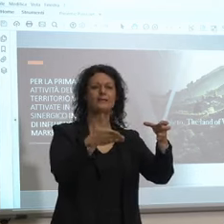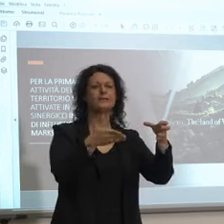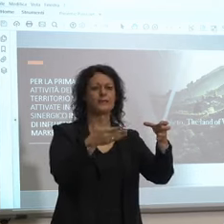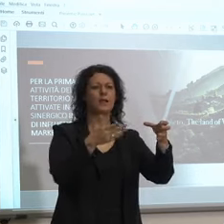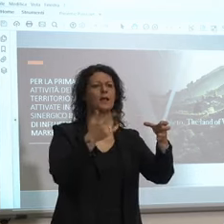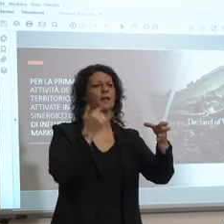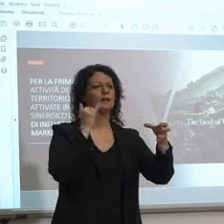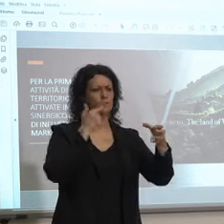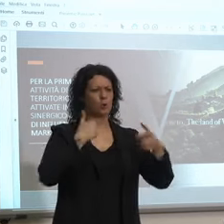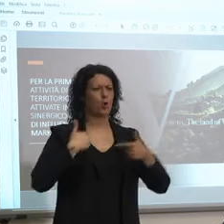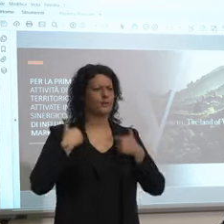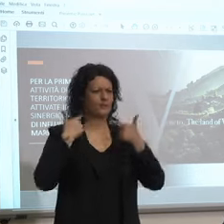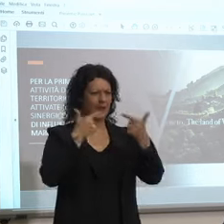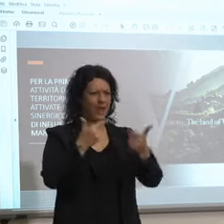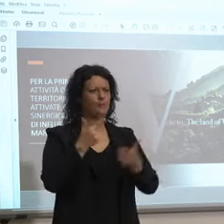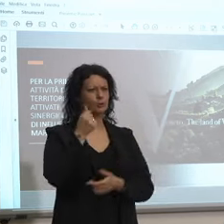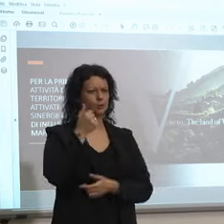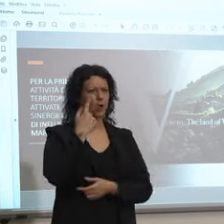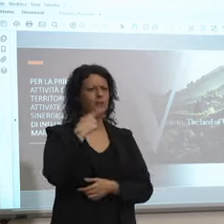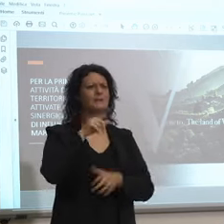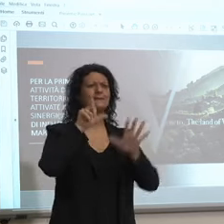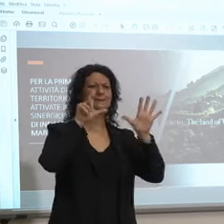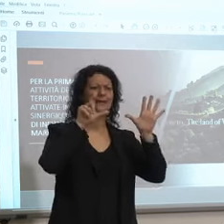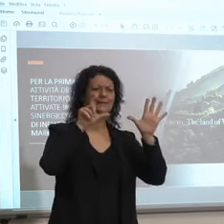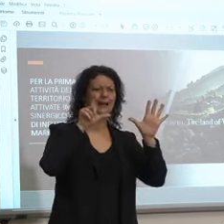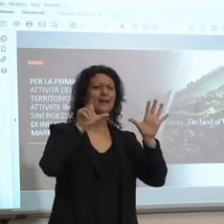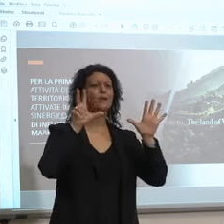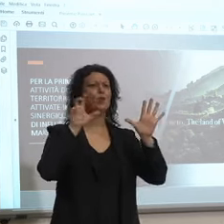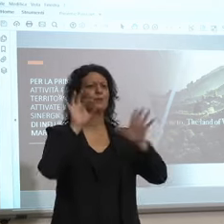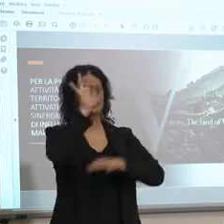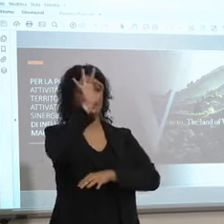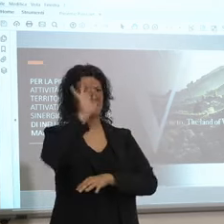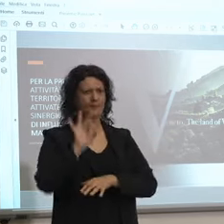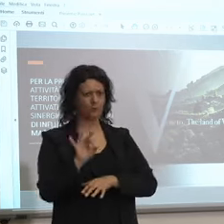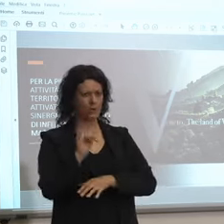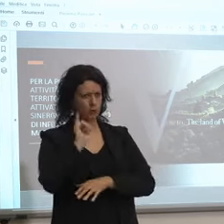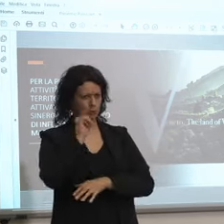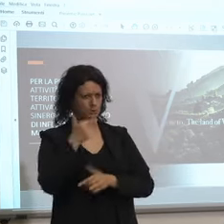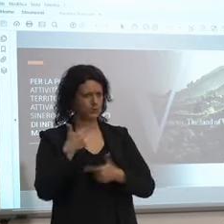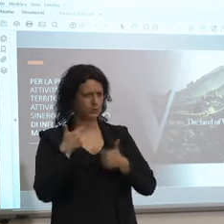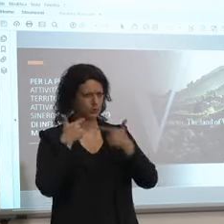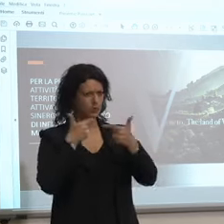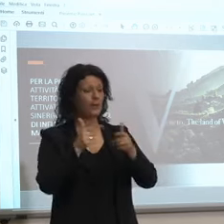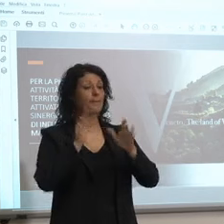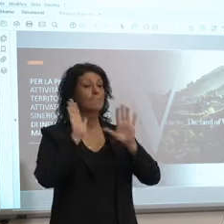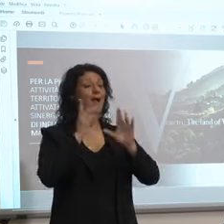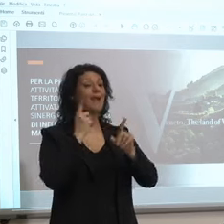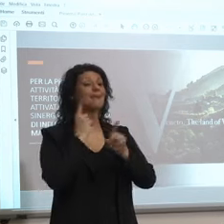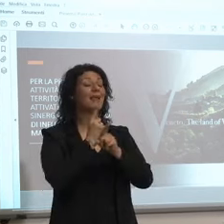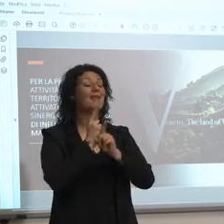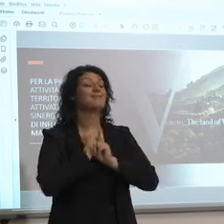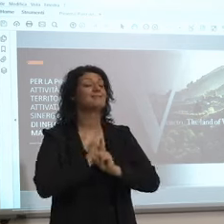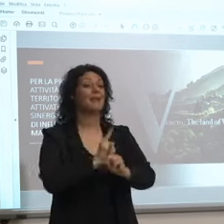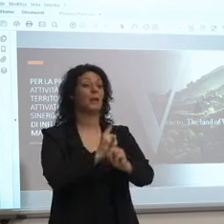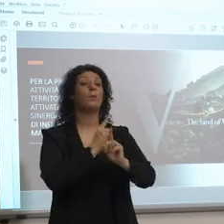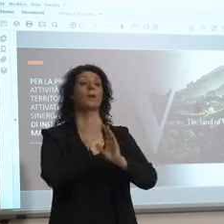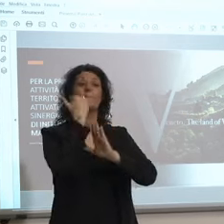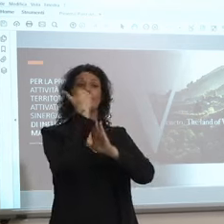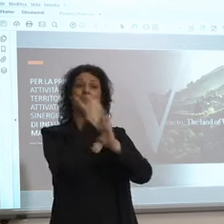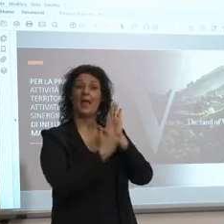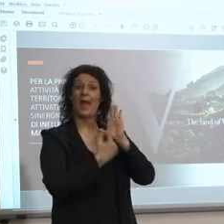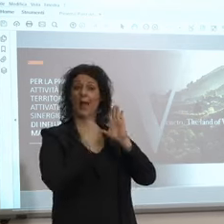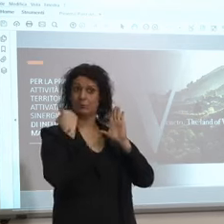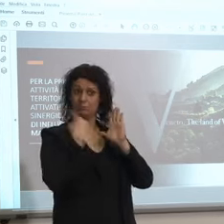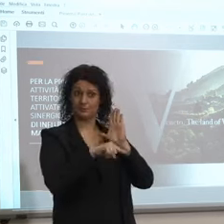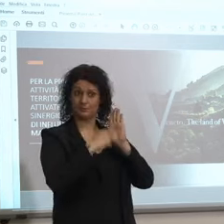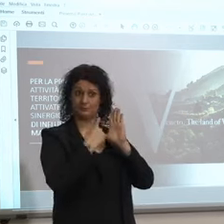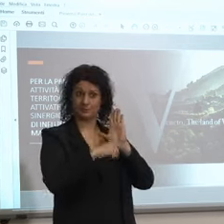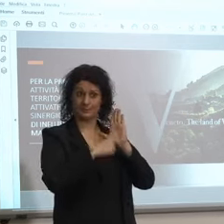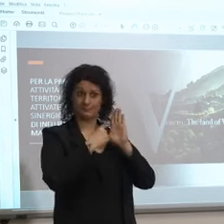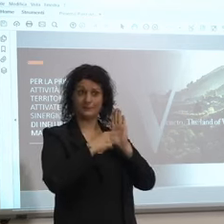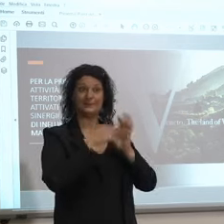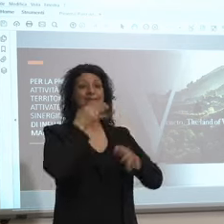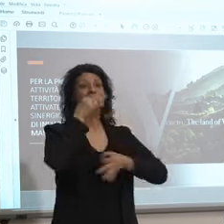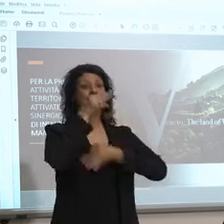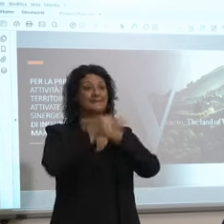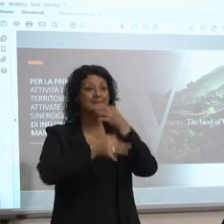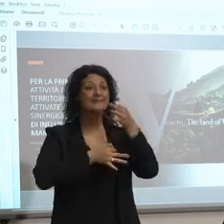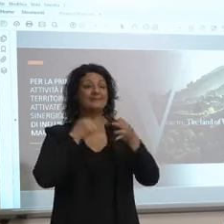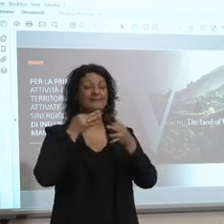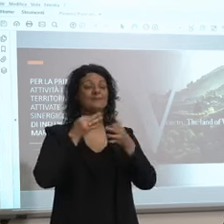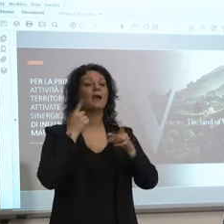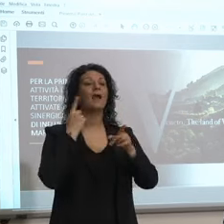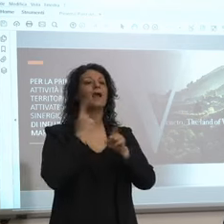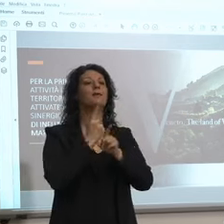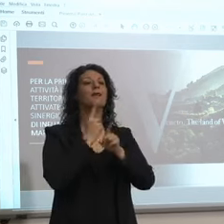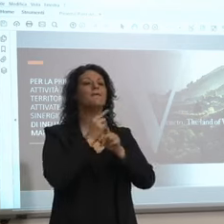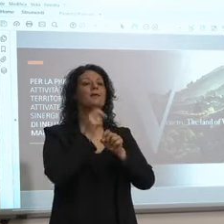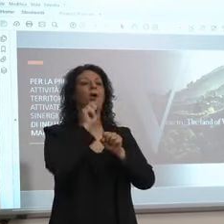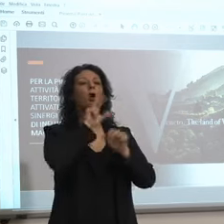70-80% ma a chi segue questo piano qua cioè la comunicazione del Veneto deve uscire tutta col The Land of Venice basta